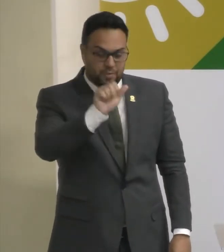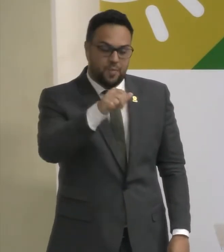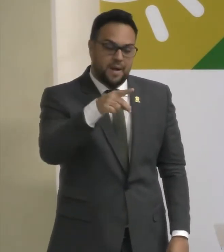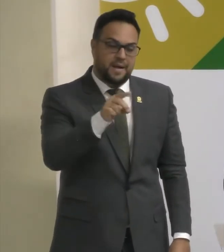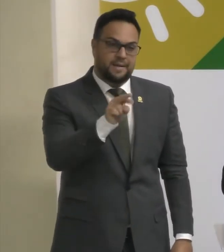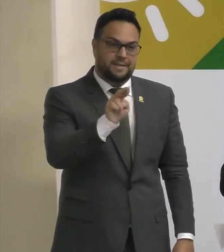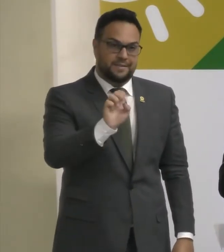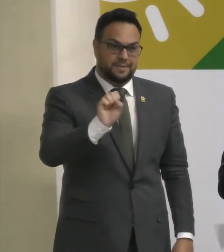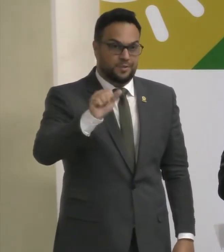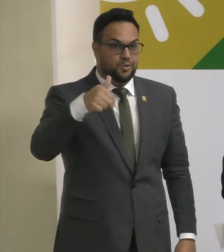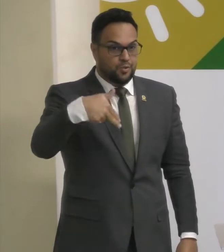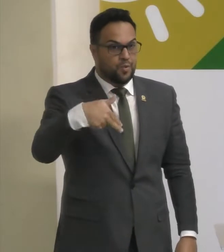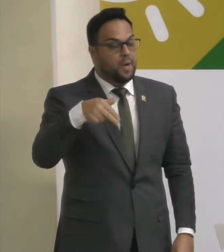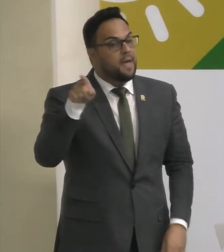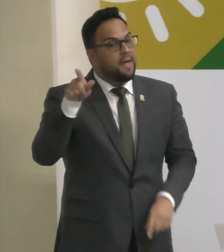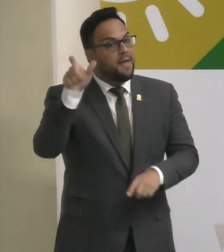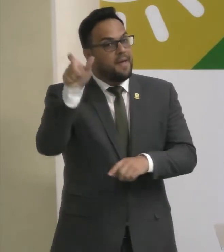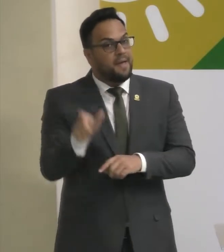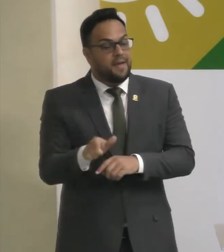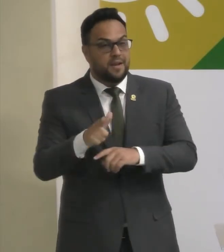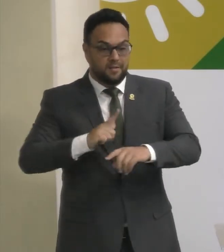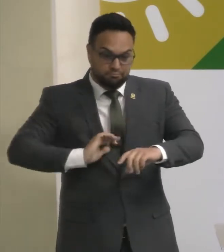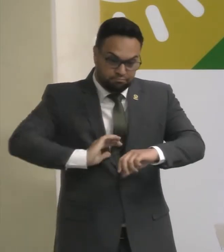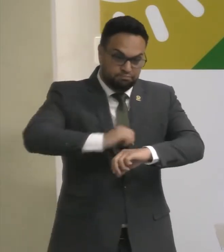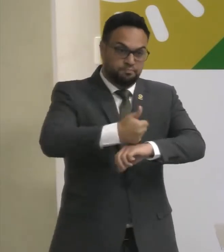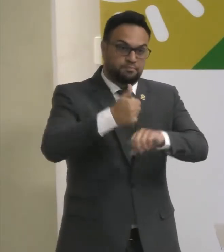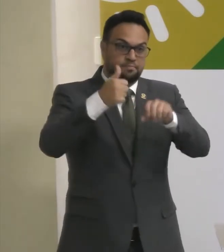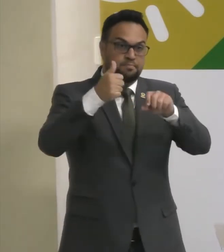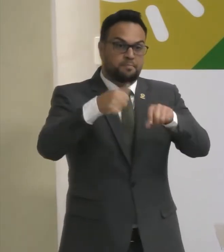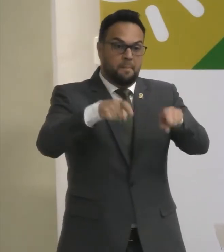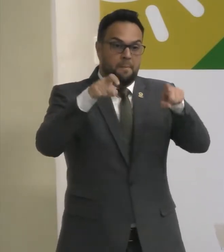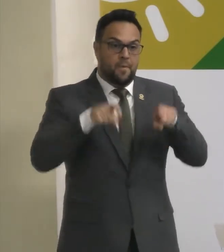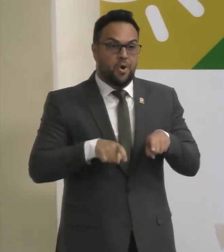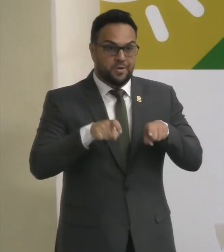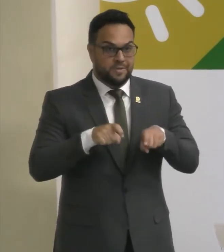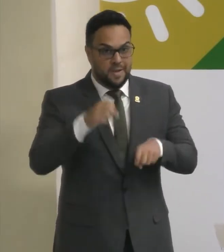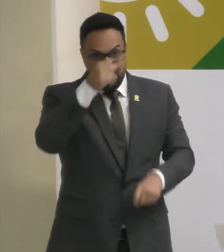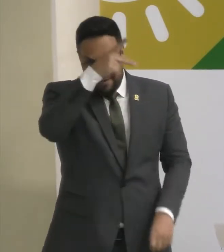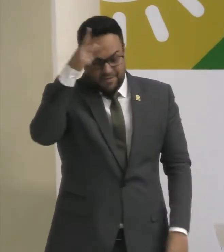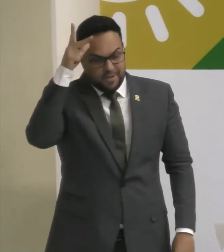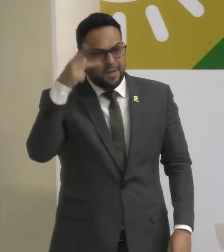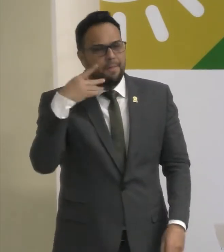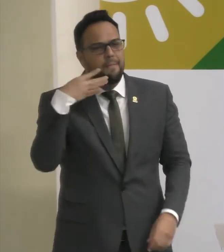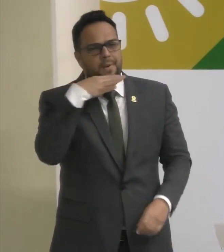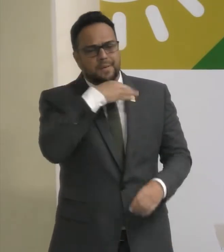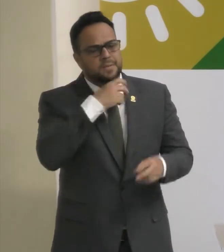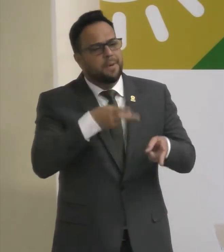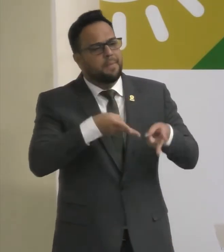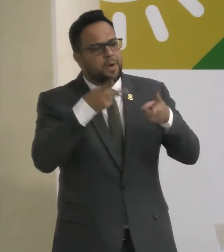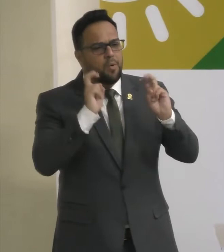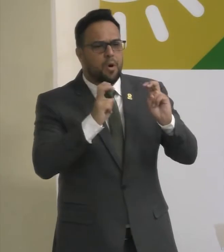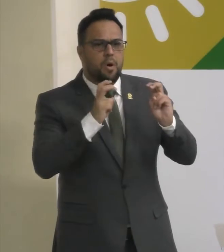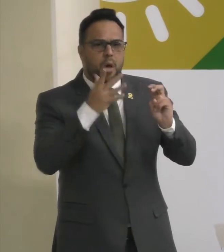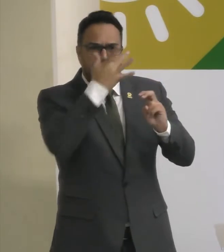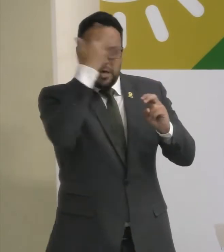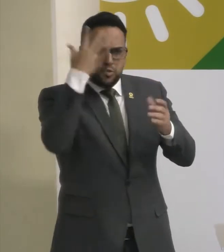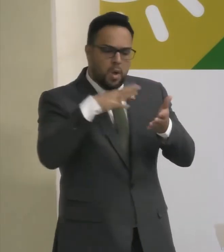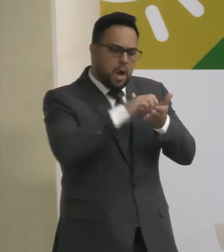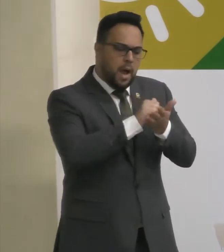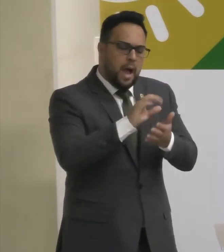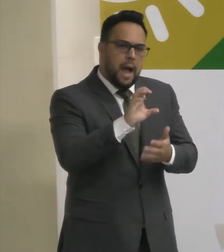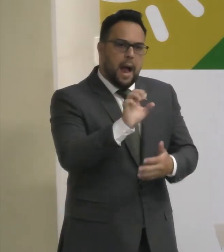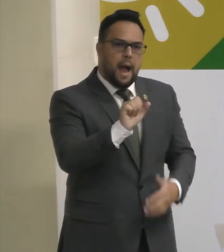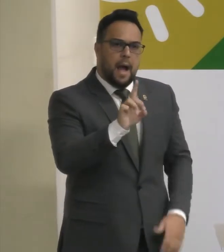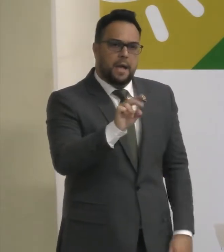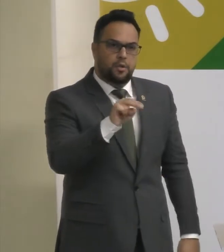Ele de forma Quando ele assumiu A prefeitura Em Jaboatão Ele percebeu Que das 100 mil Pessoas Que estavam No Cade Único Apenas 40